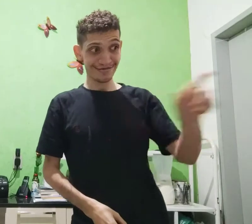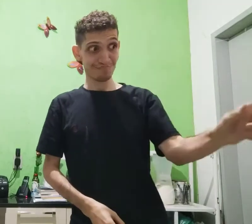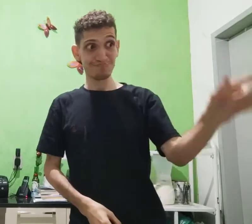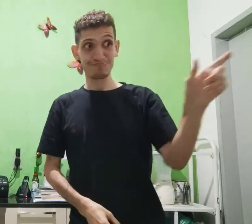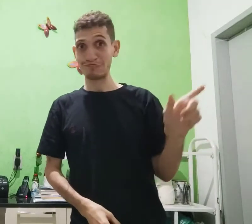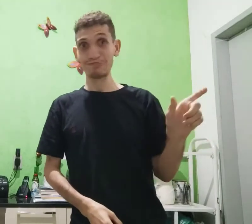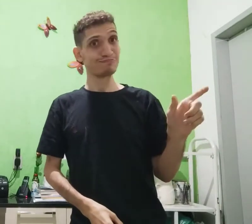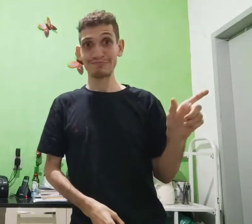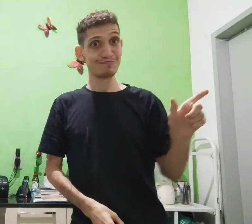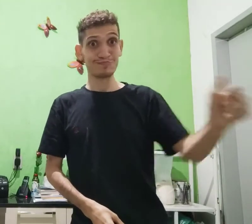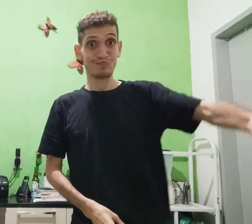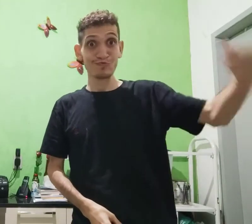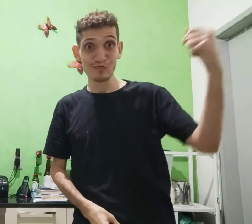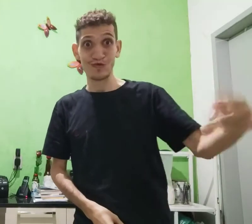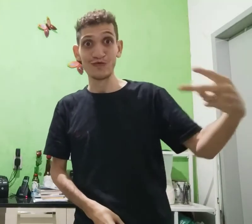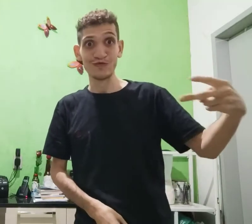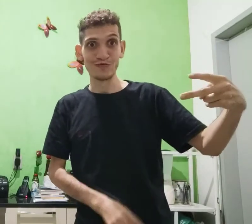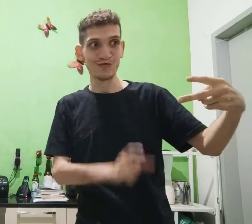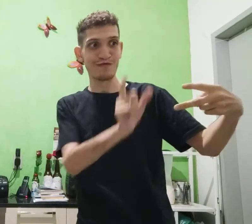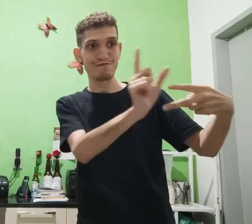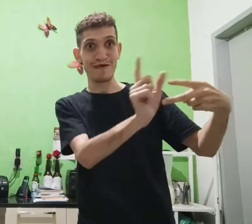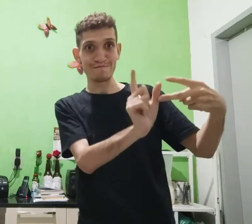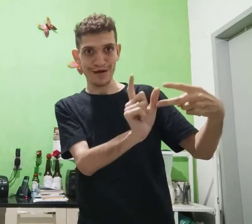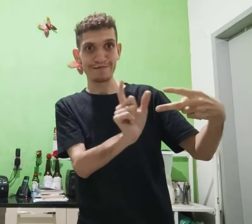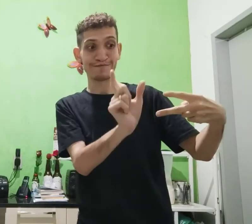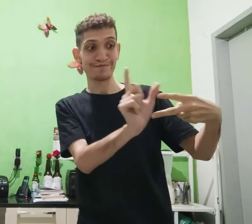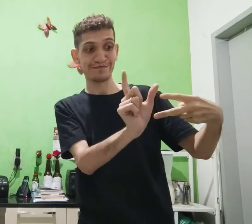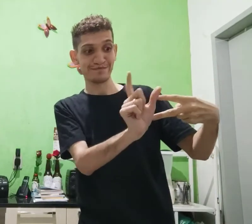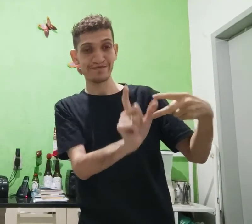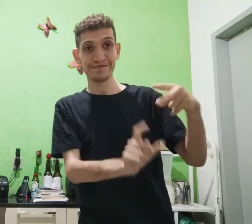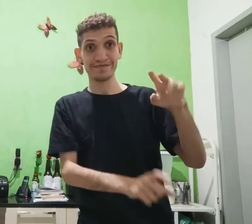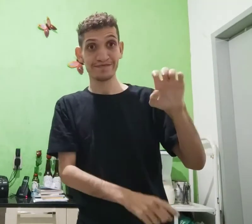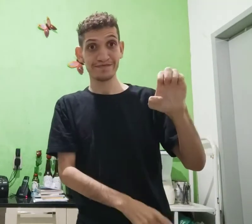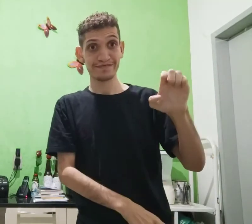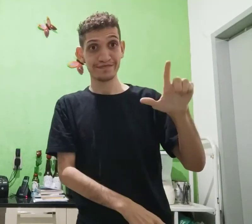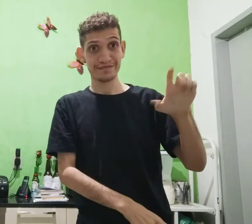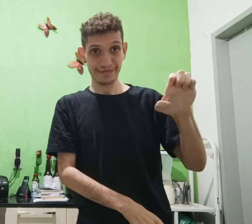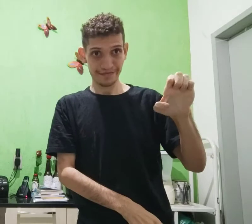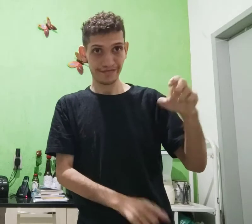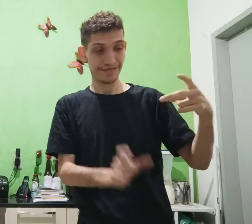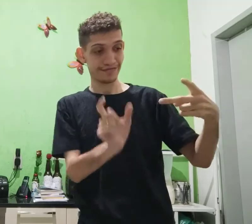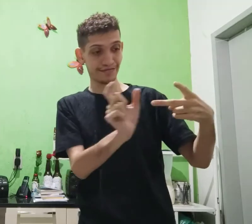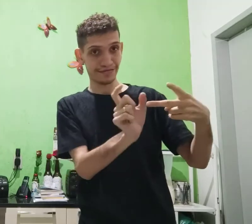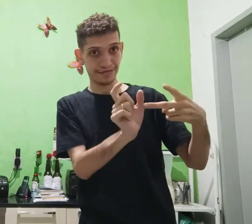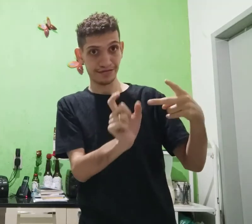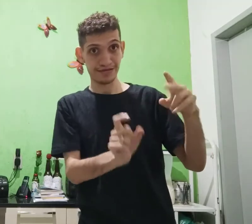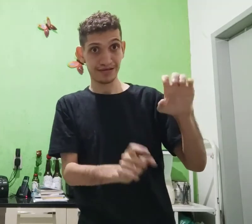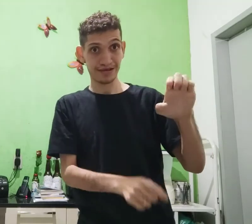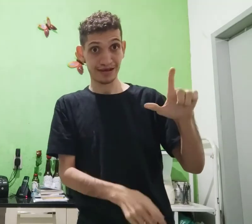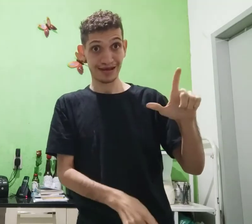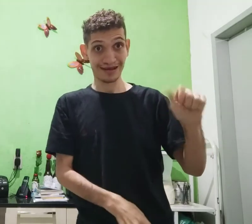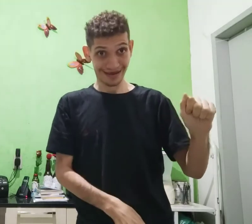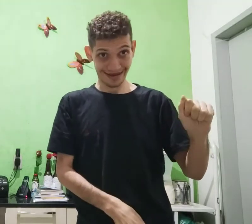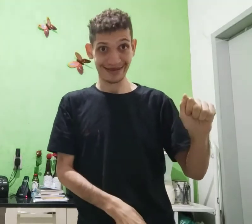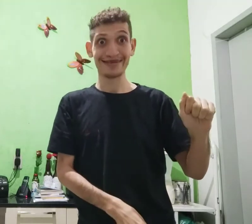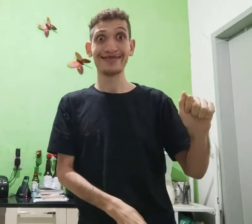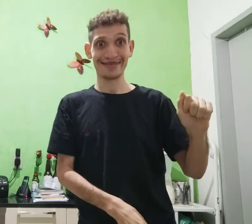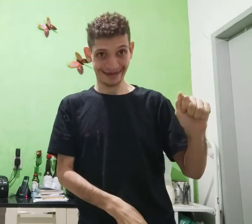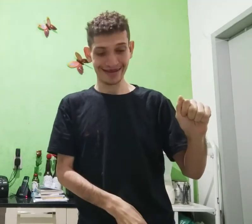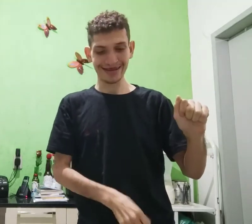Olha, português, uma palavra não, duas palavras, essa e essa. Primeira ele, uma palavra ela,